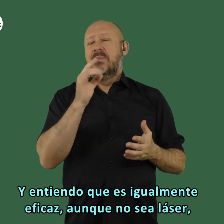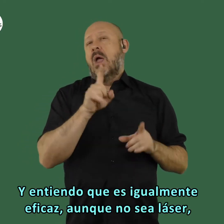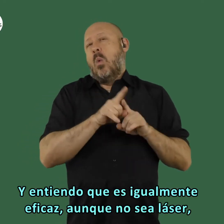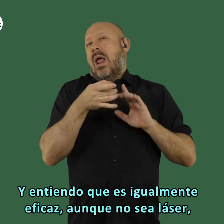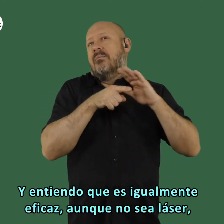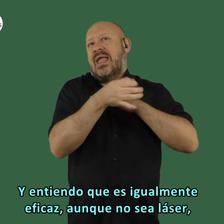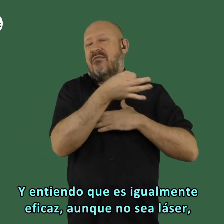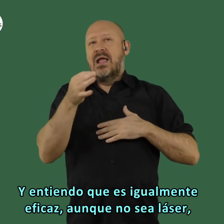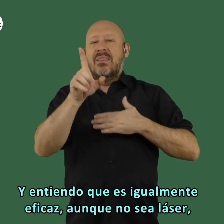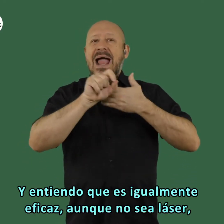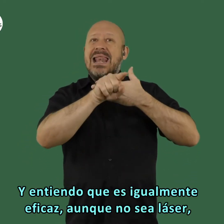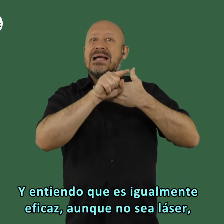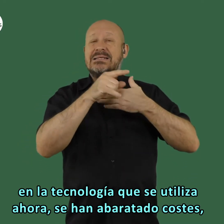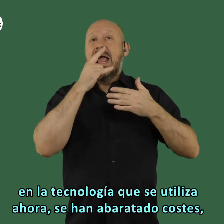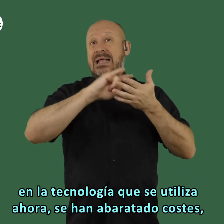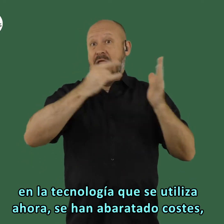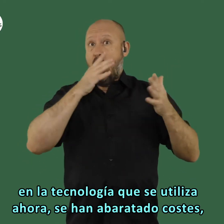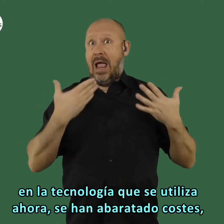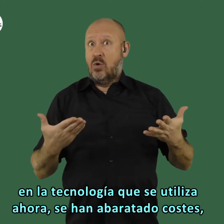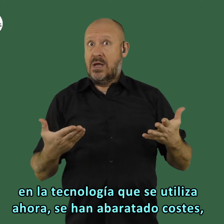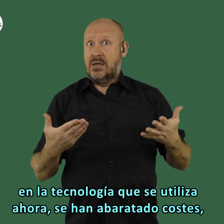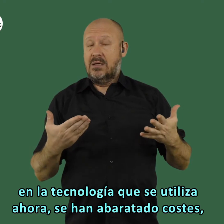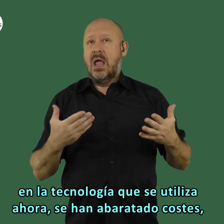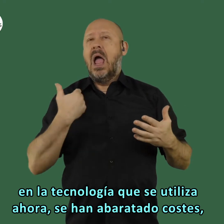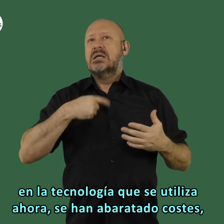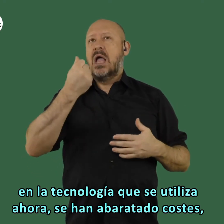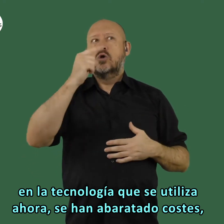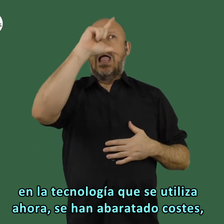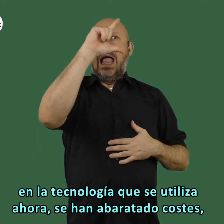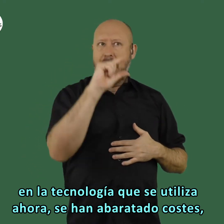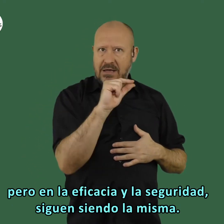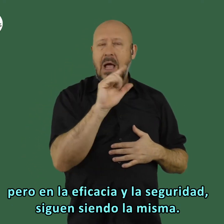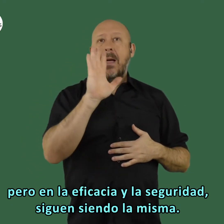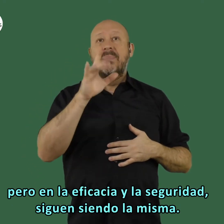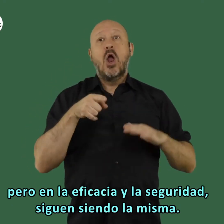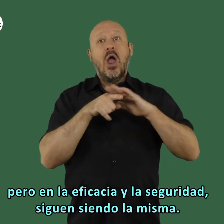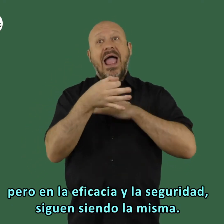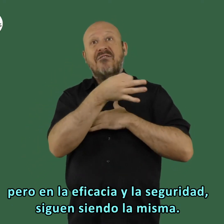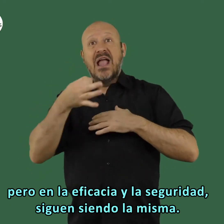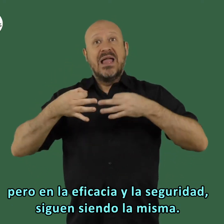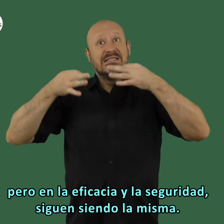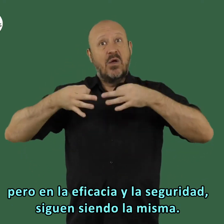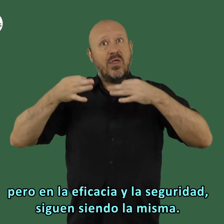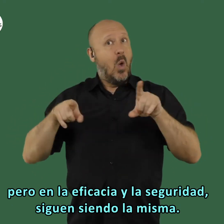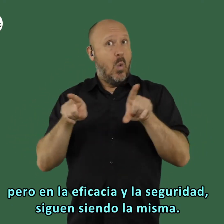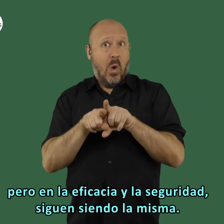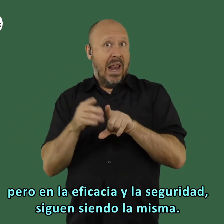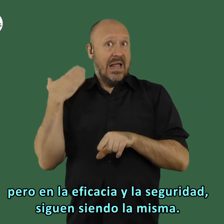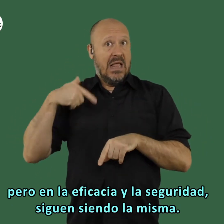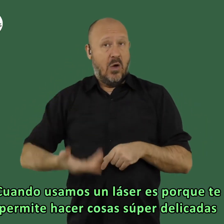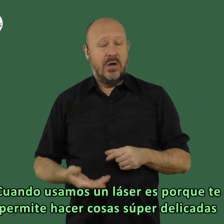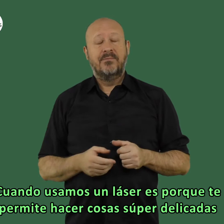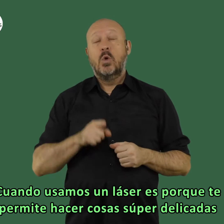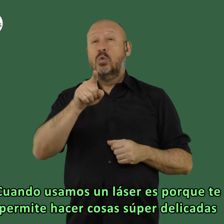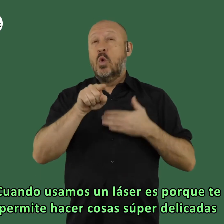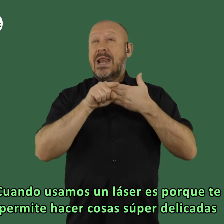es igualmente eficaz aunque no sea láser en la tecnología que se utiliza ahora se han abaratado costes pero en la eficacia y la seguridad siguen